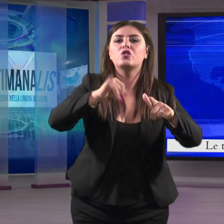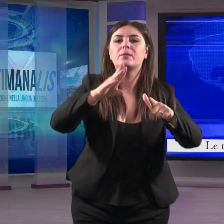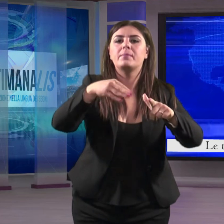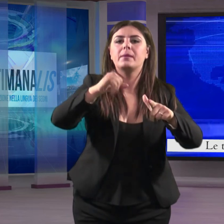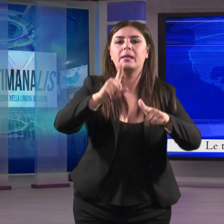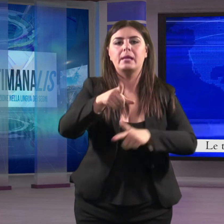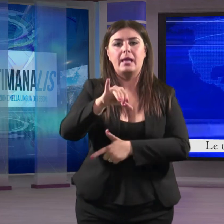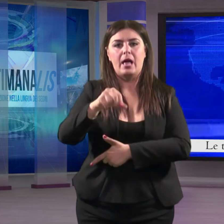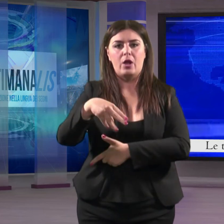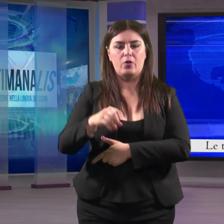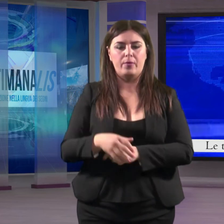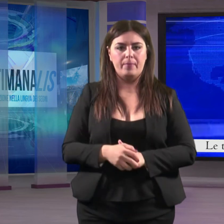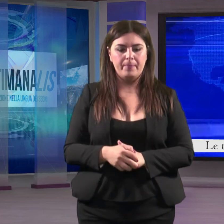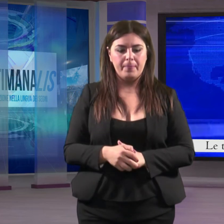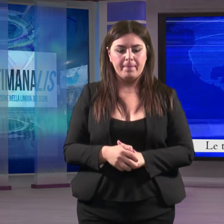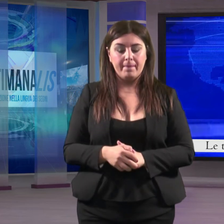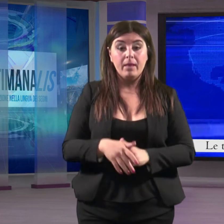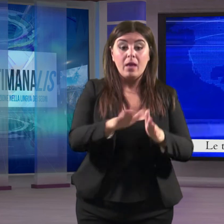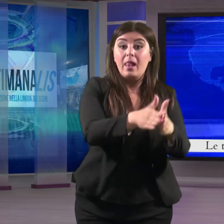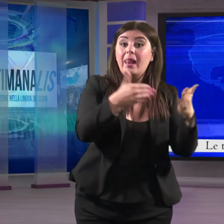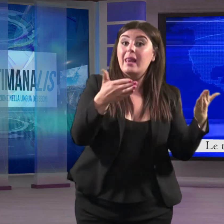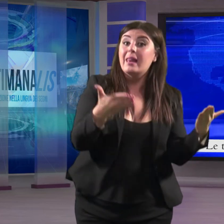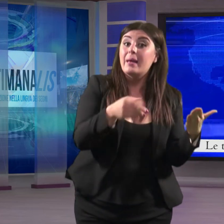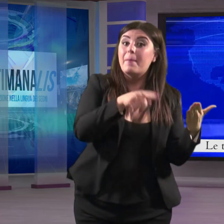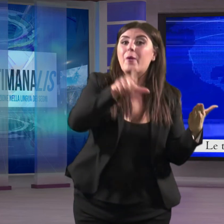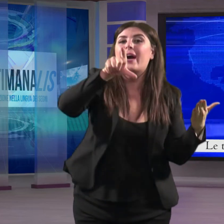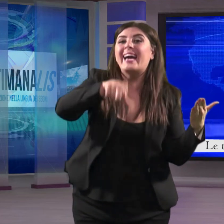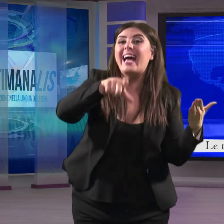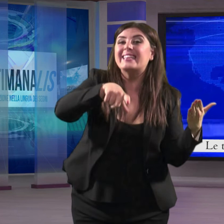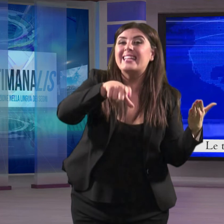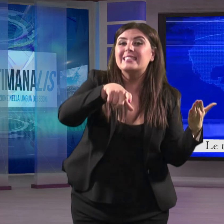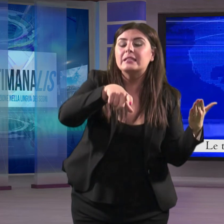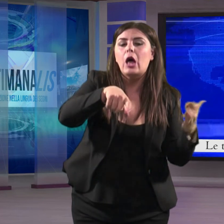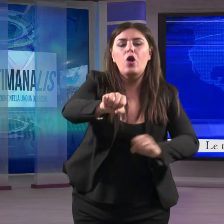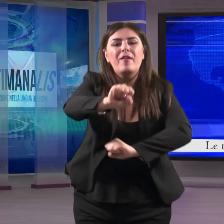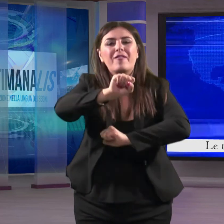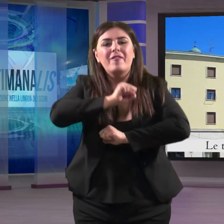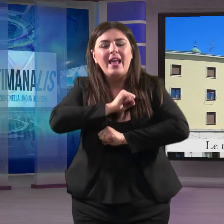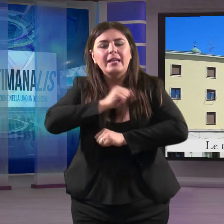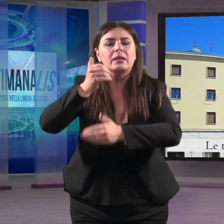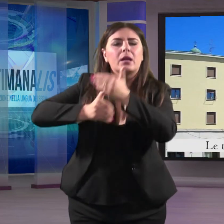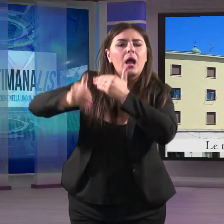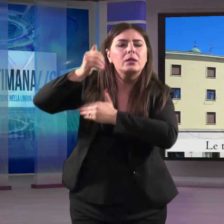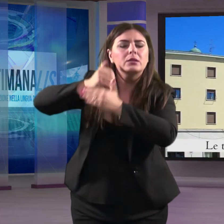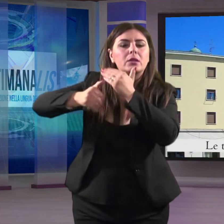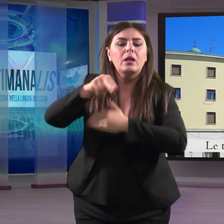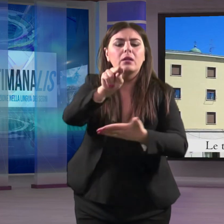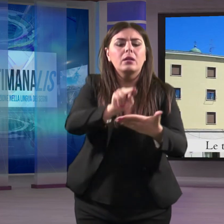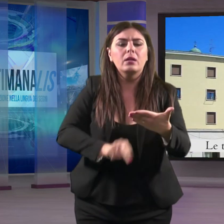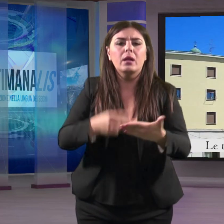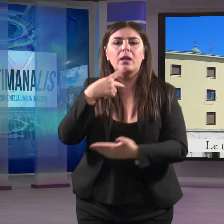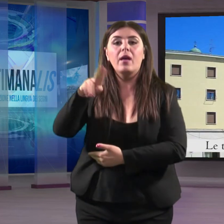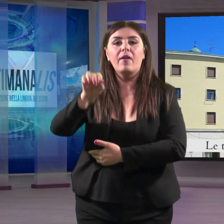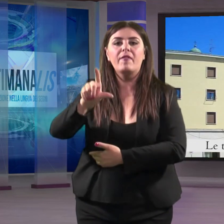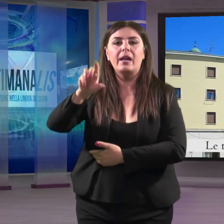È stato presentato il libro Catanzaro, scrigno di fede e tradizioni, scritto da